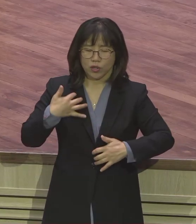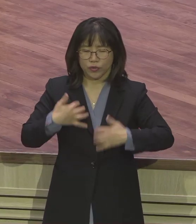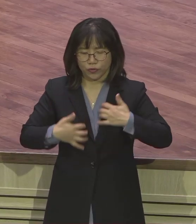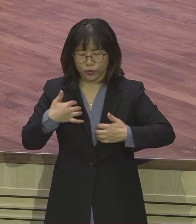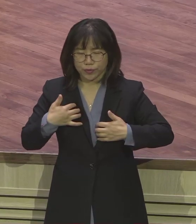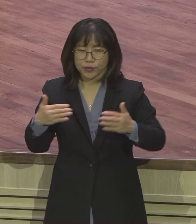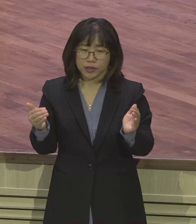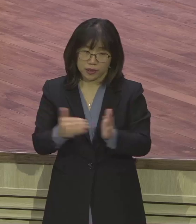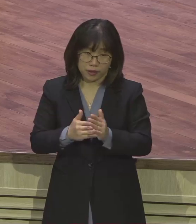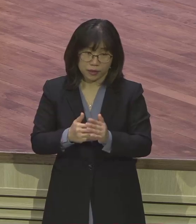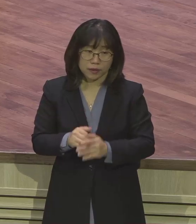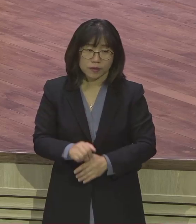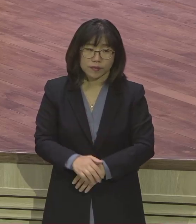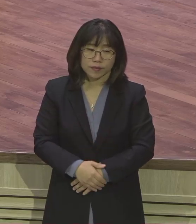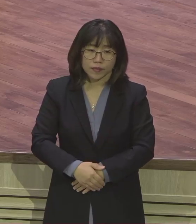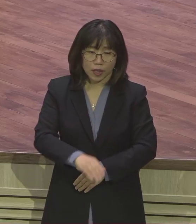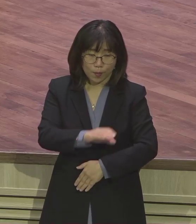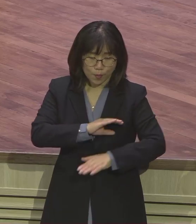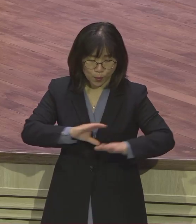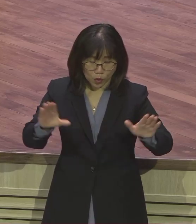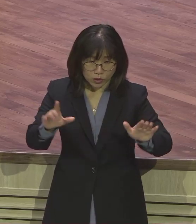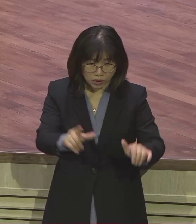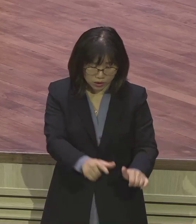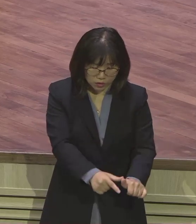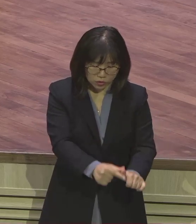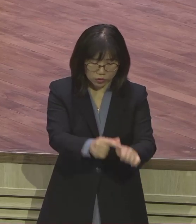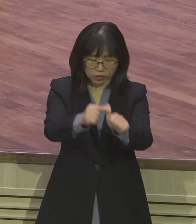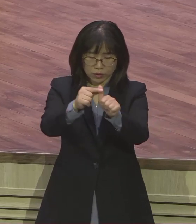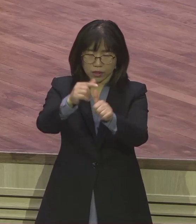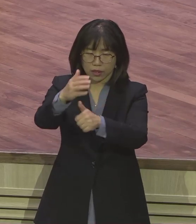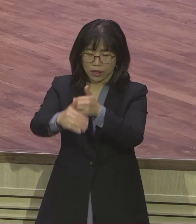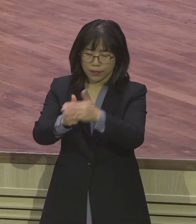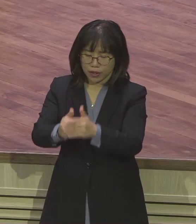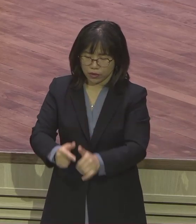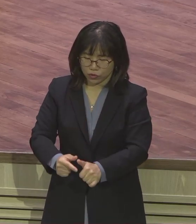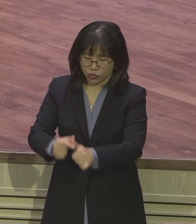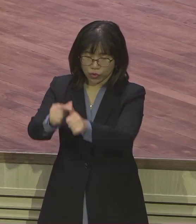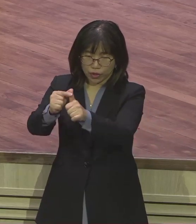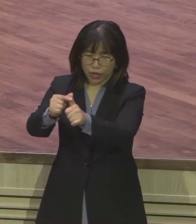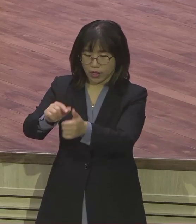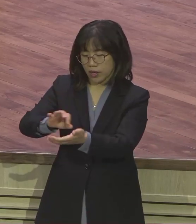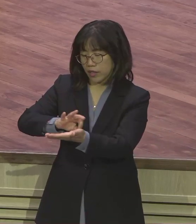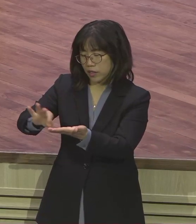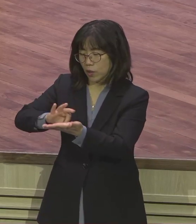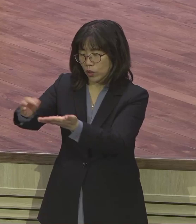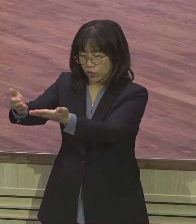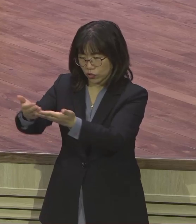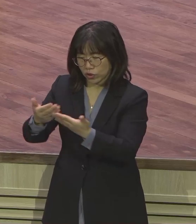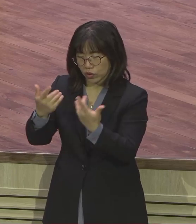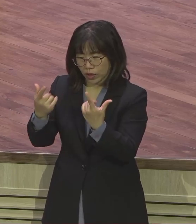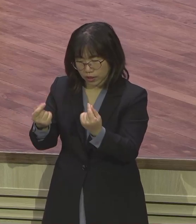모세를 건전해서 하나님의 구원 역사를 이렇게 사용했던 것처럼 하나님 또 여러분을 사용하시려고